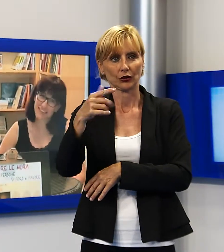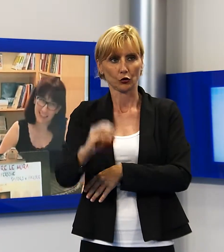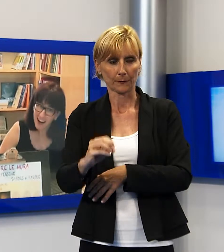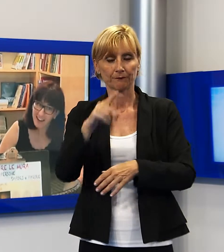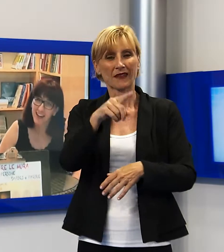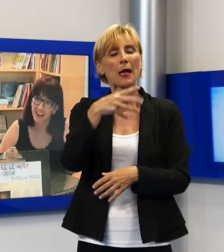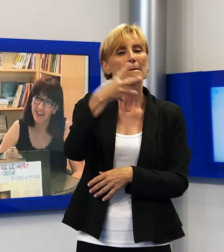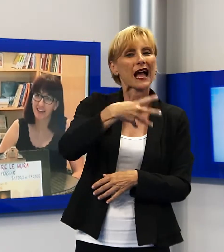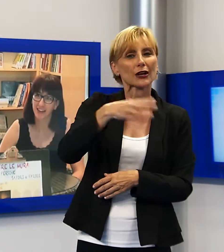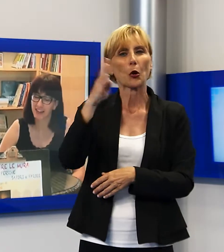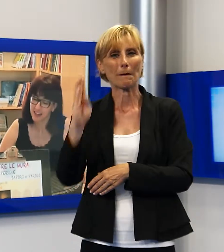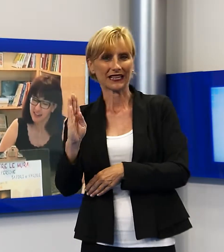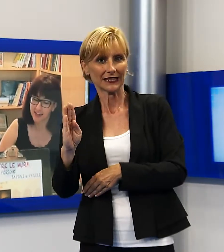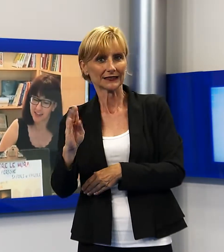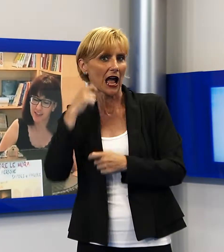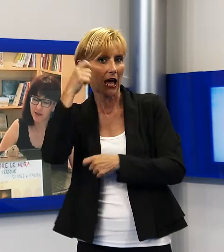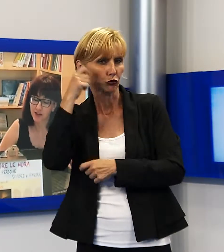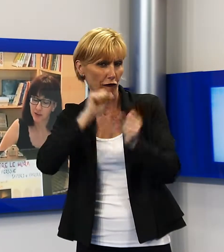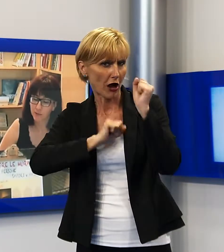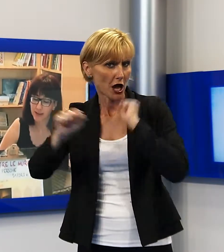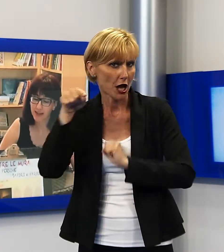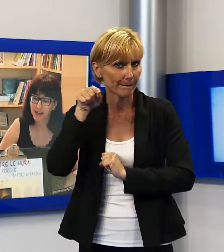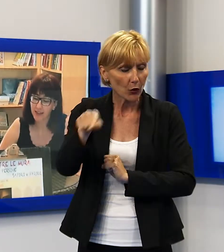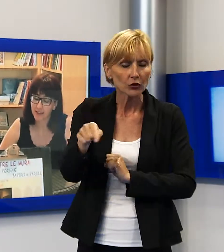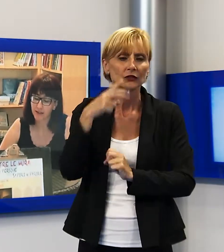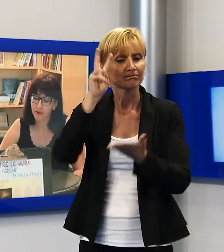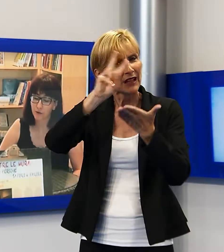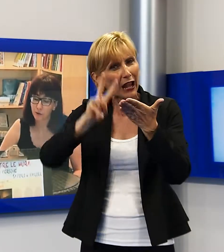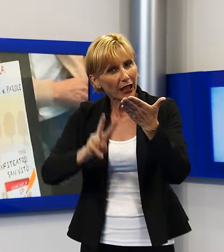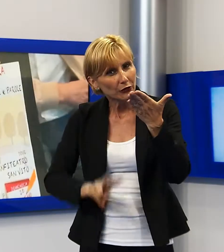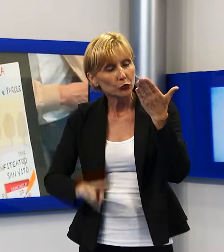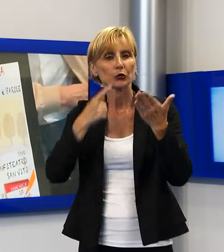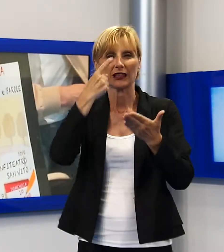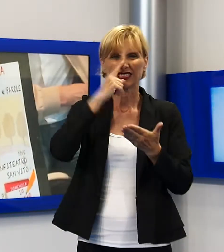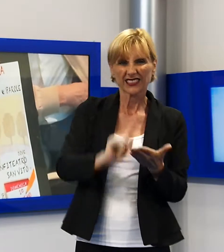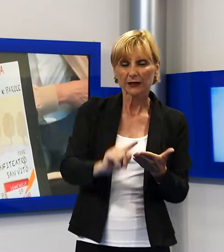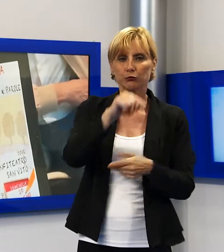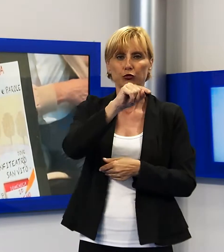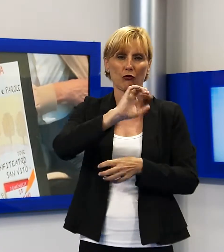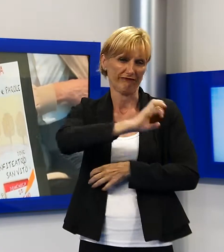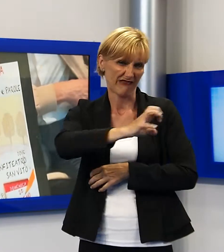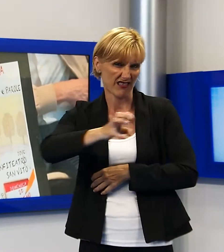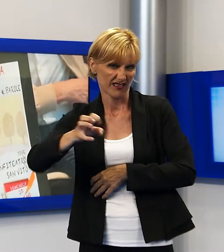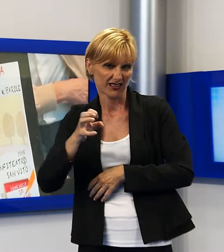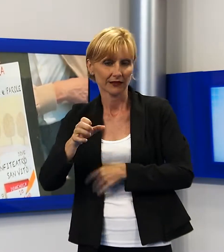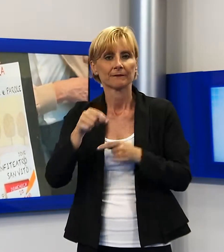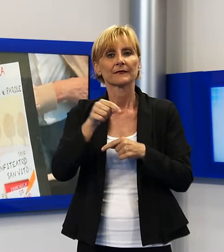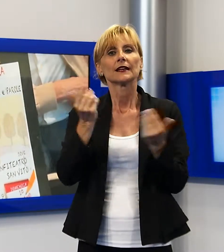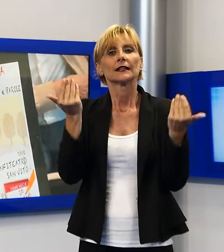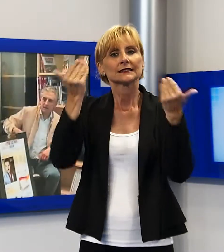proporre letture che si alterneranno a musiche popolari e tematiche a cura degli weights. La serata si svilupperà sui